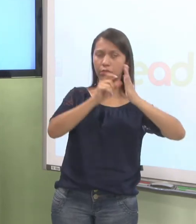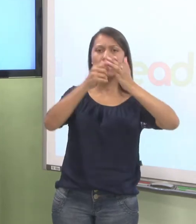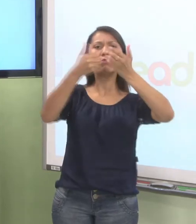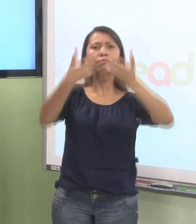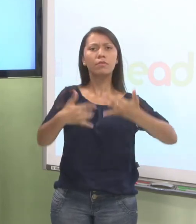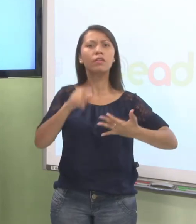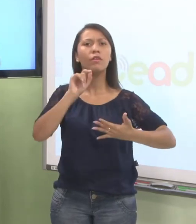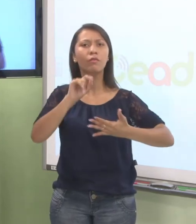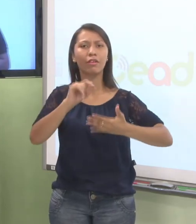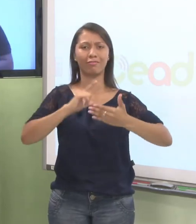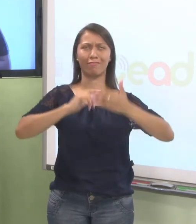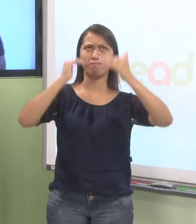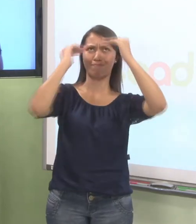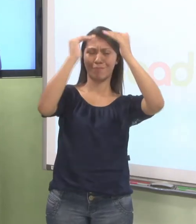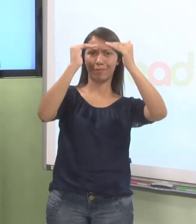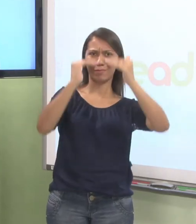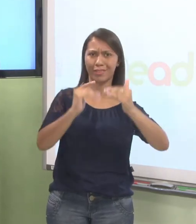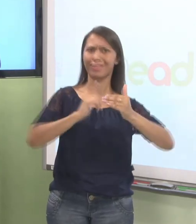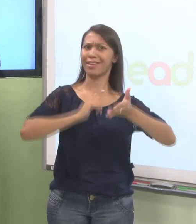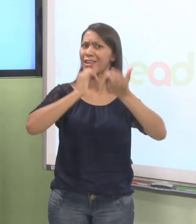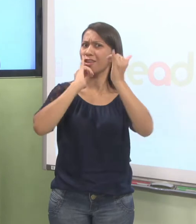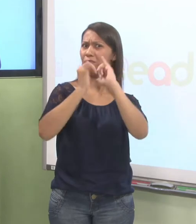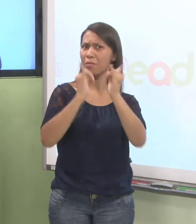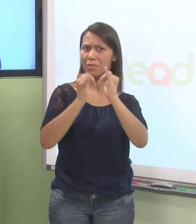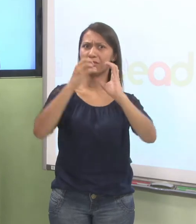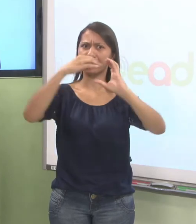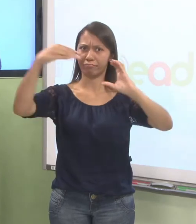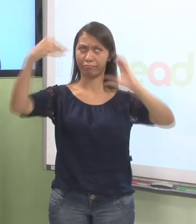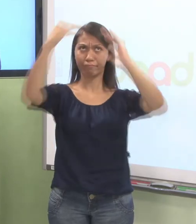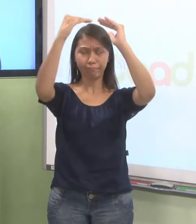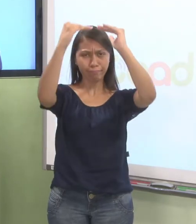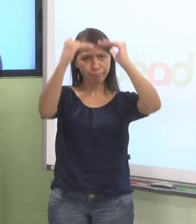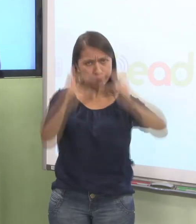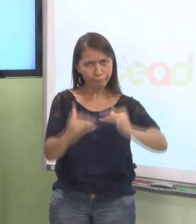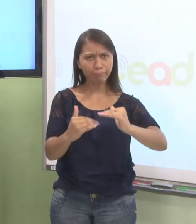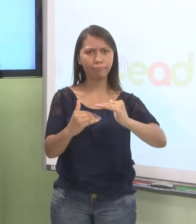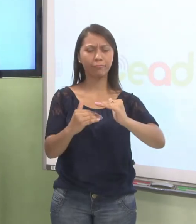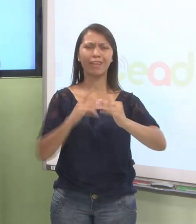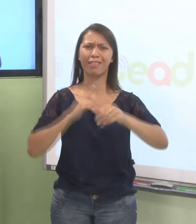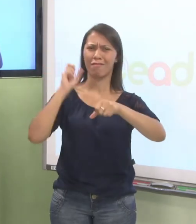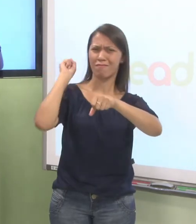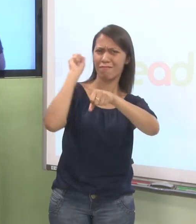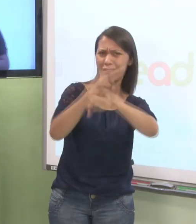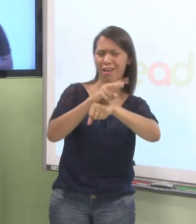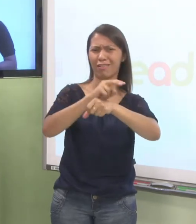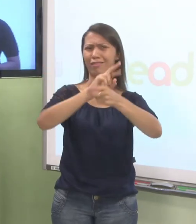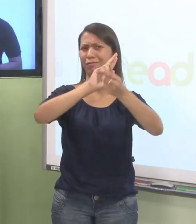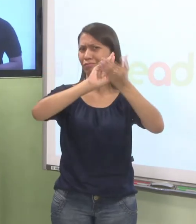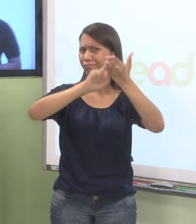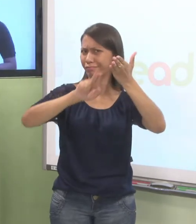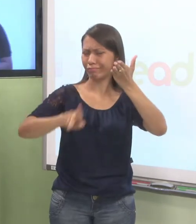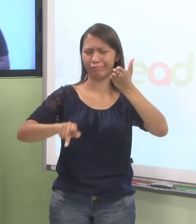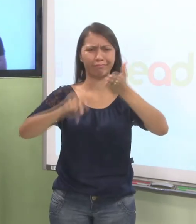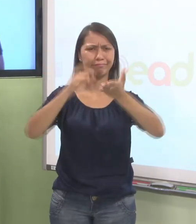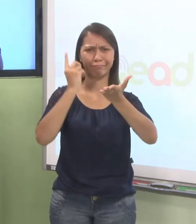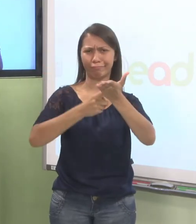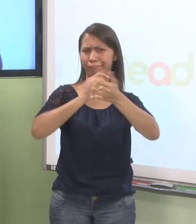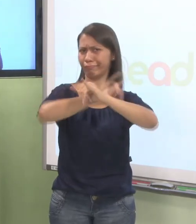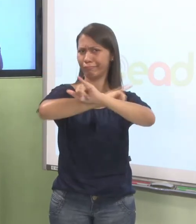dele que vocês poderão receber informações a respeito de processos seletivos, comunicados, cronogramas e datas a respeito dos cursos